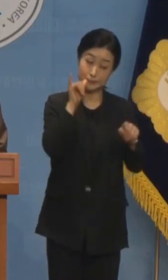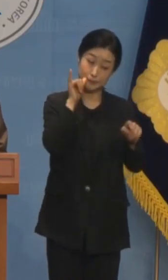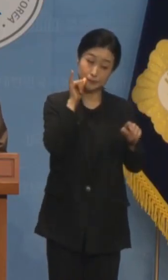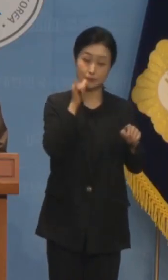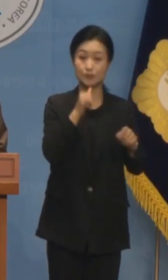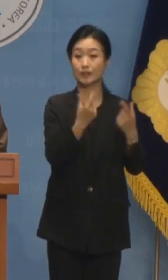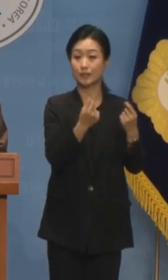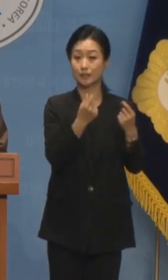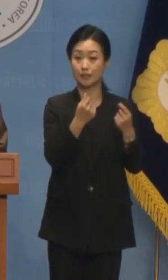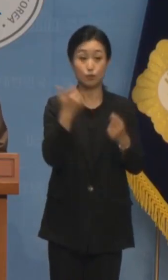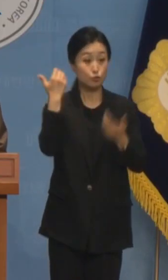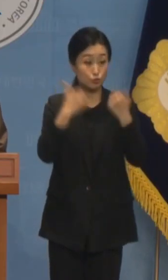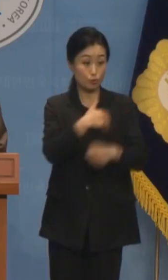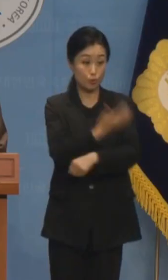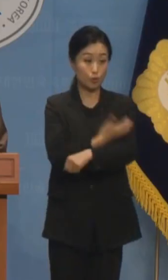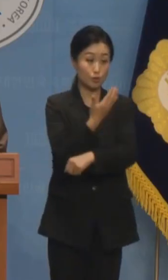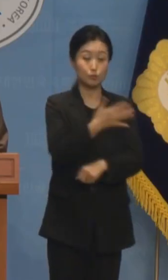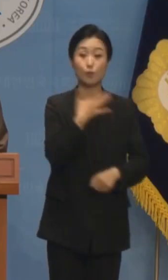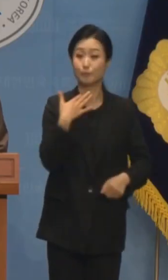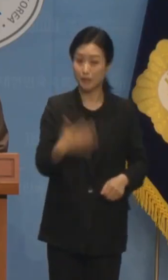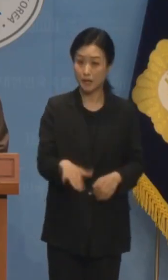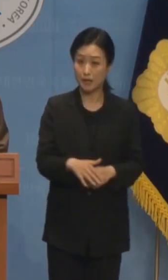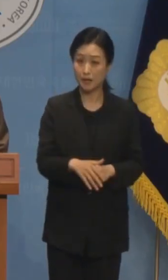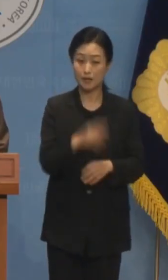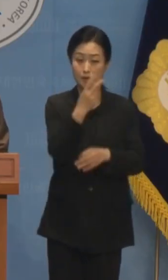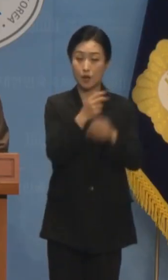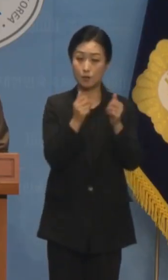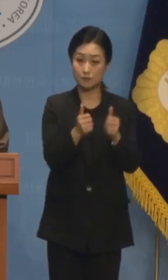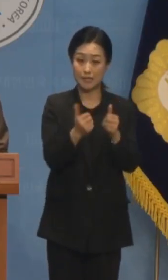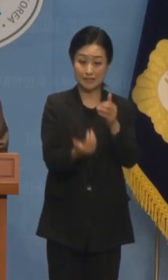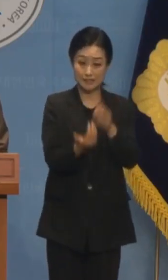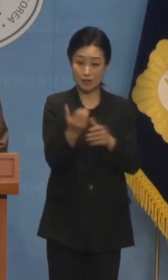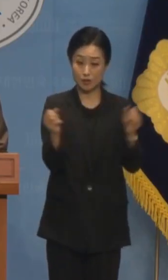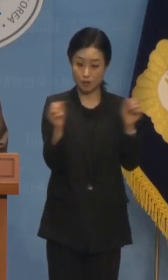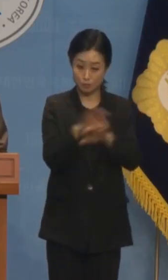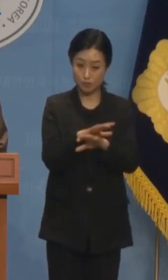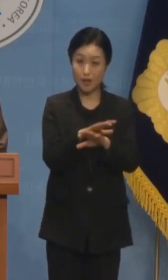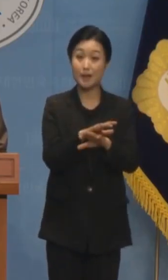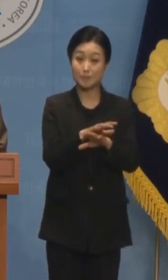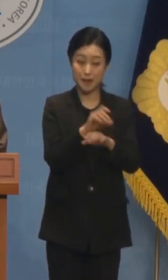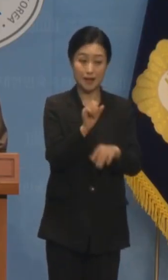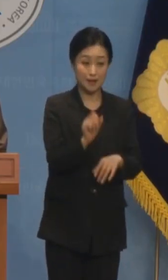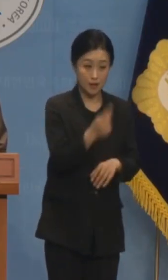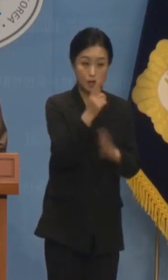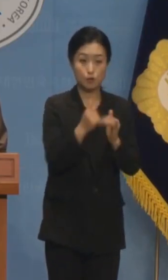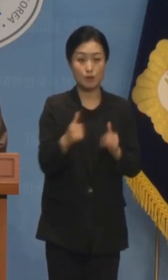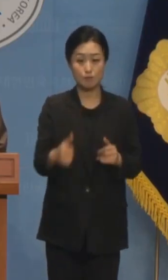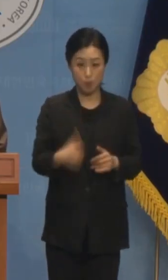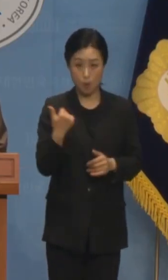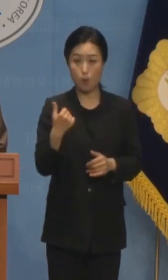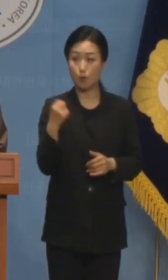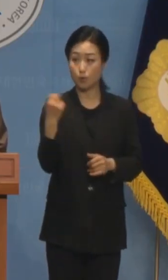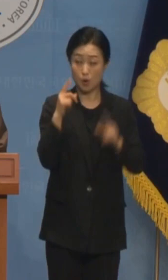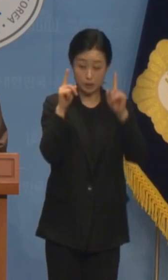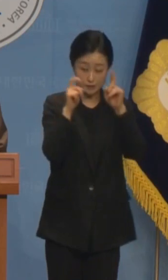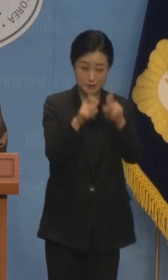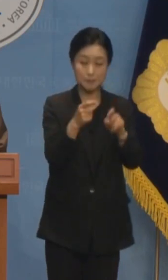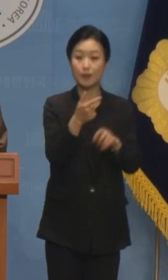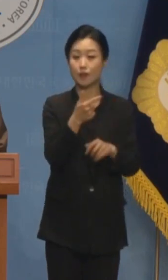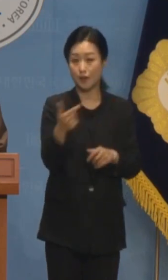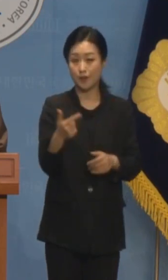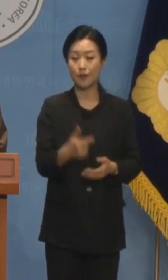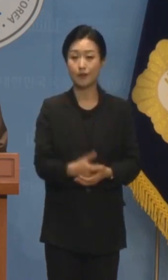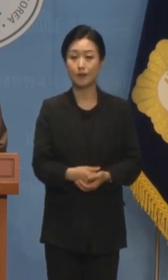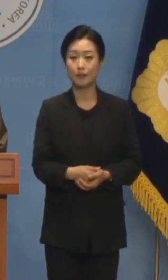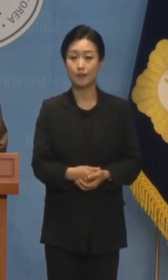권한 준 적 없습니다 검찰이 사건 무마에 급급할수록 국민들의 분노와 의구심은 점점 더 커질